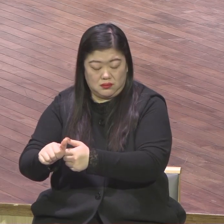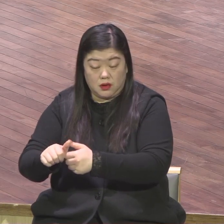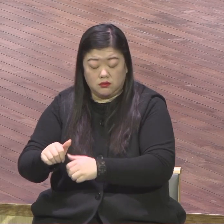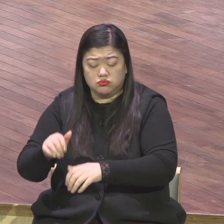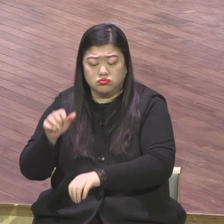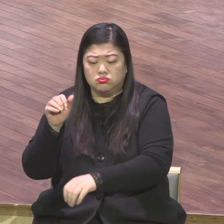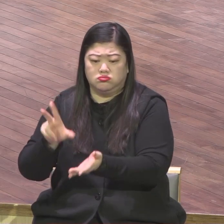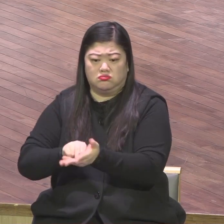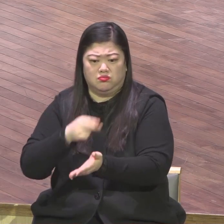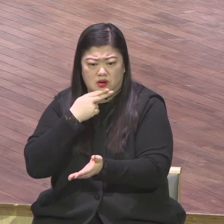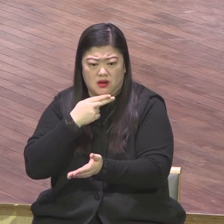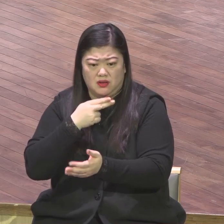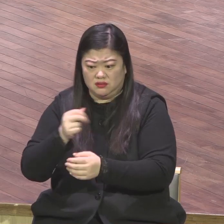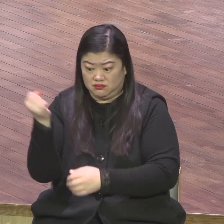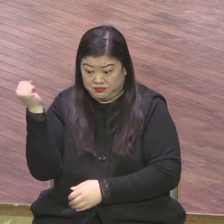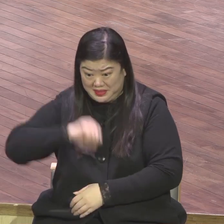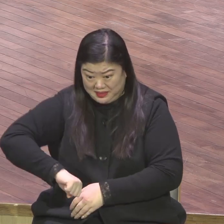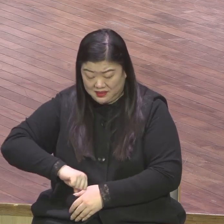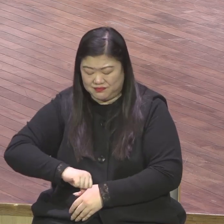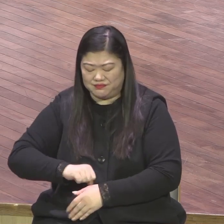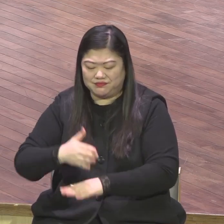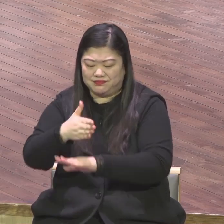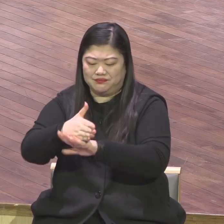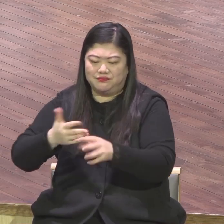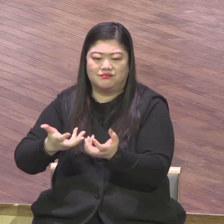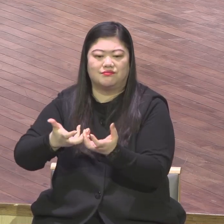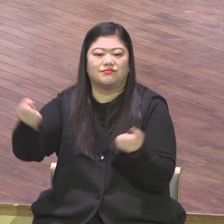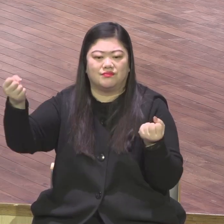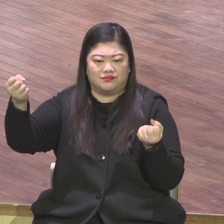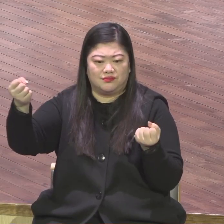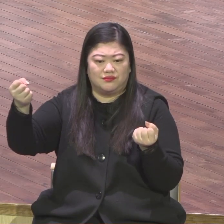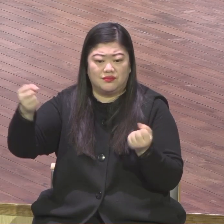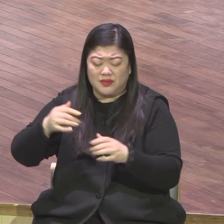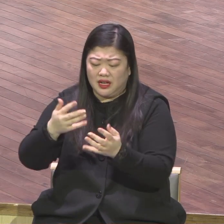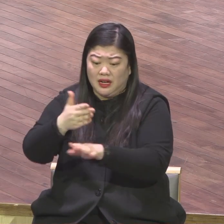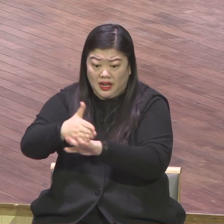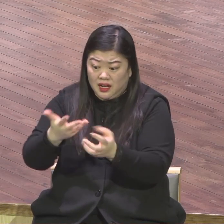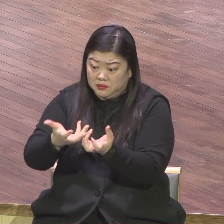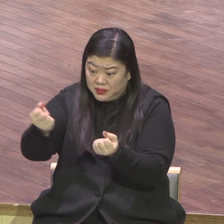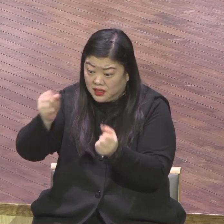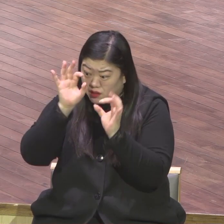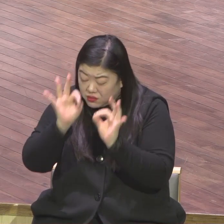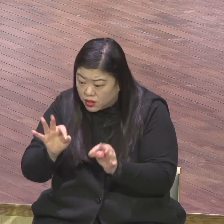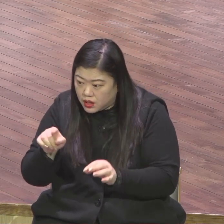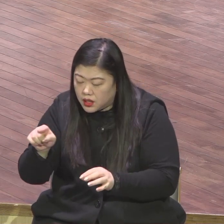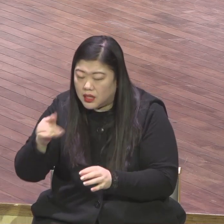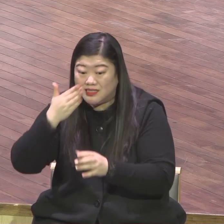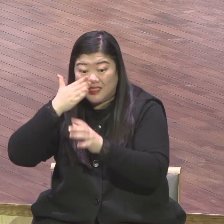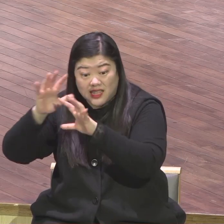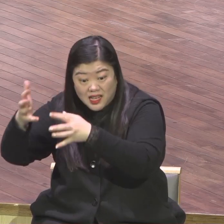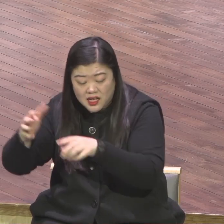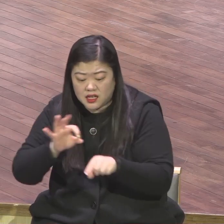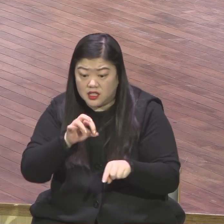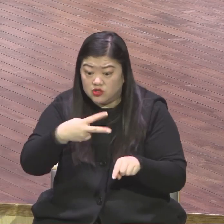모두 다 하나님의 말씀과는 상관없는 삶을 살게 되었어요 그래서 아모스는 일단